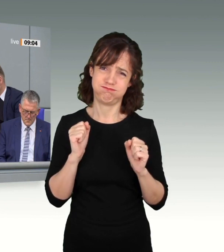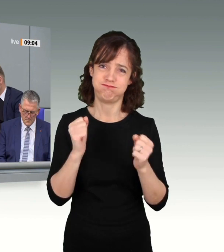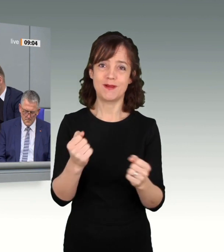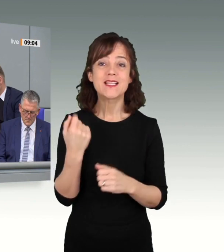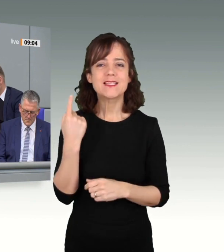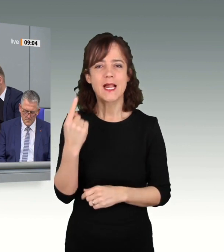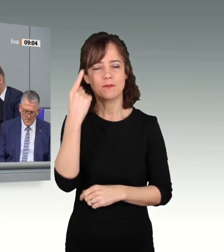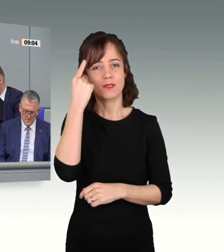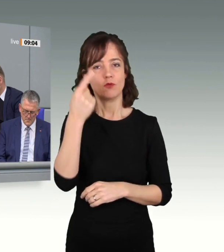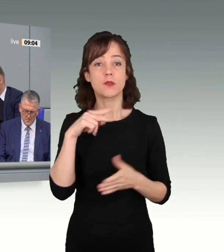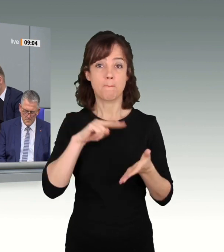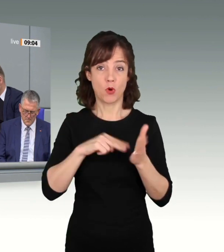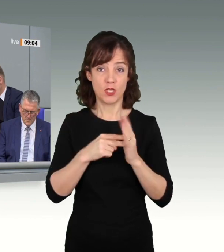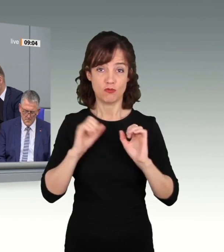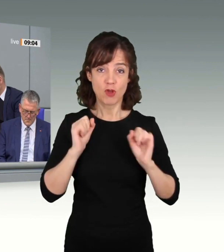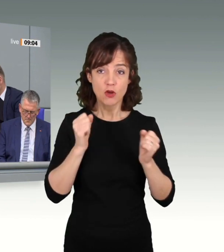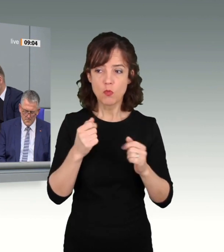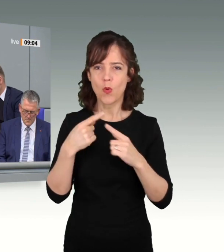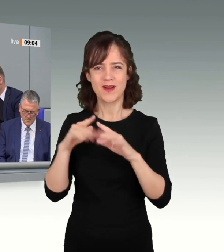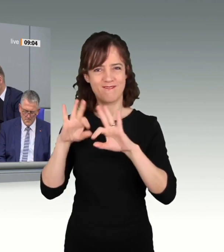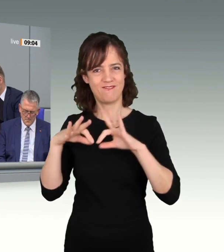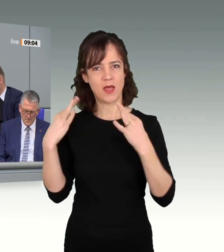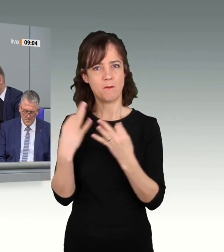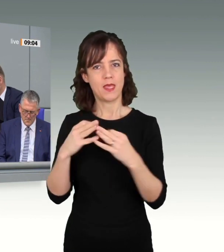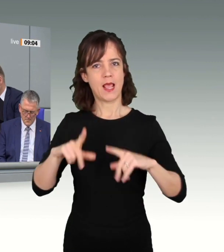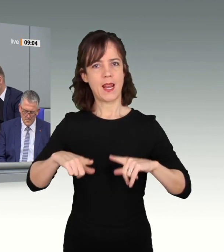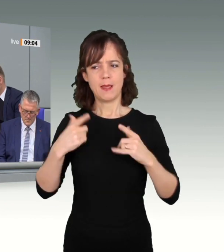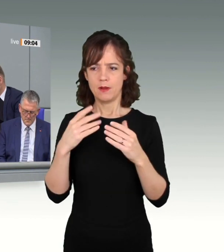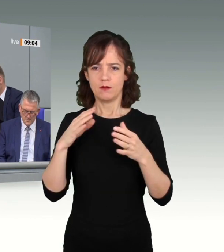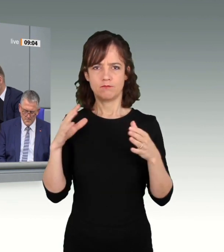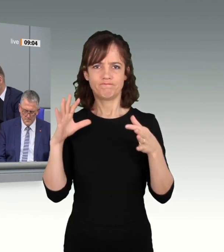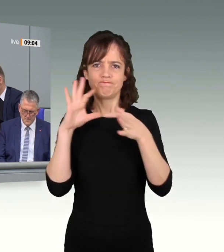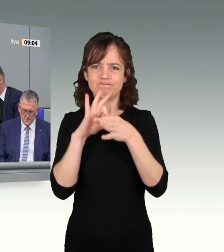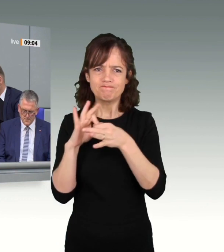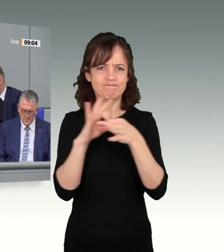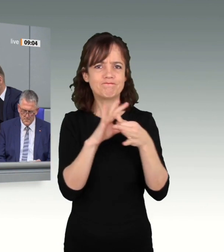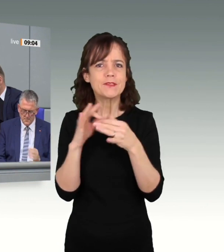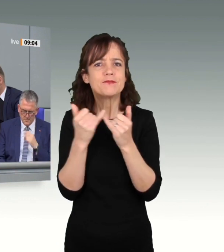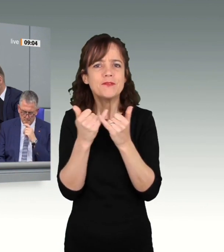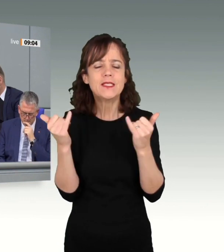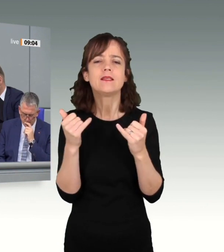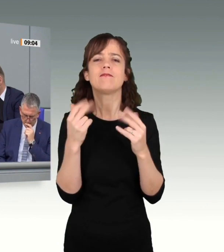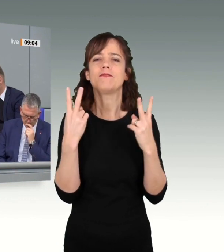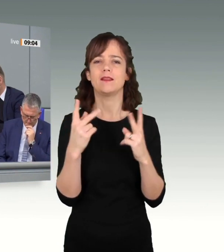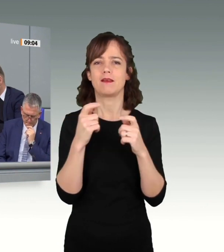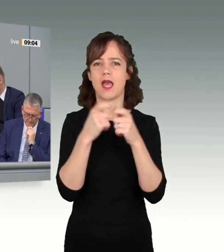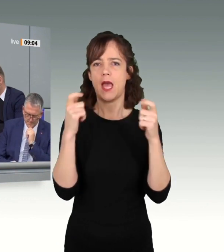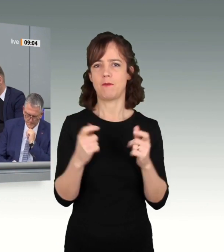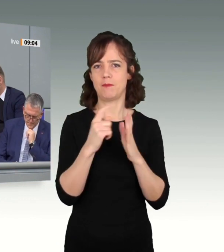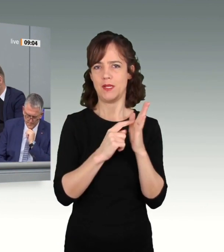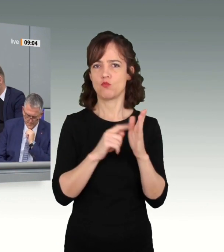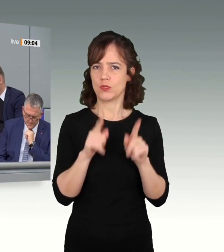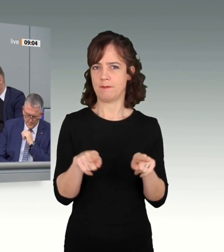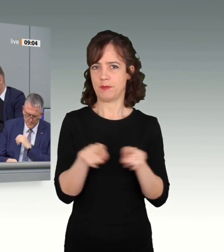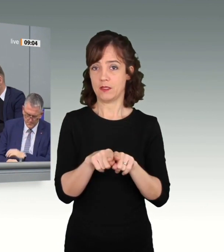wusste, politisches Engagement und Familienleben lassen sich nur vereinbaren, wenn die Rahmenbedingungen passen. Das gilt auch heute